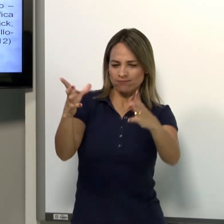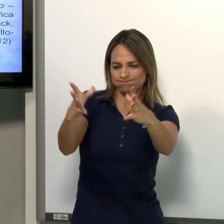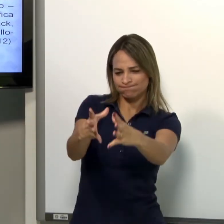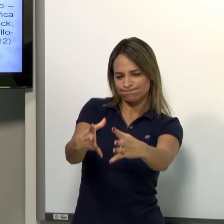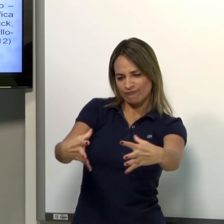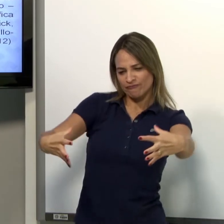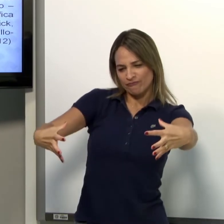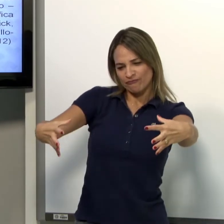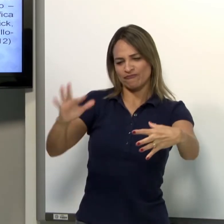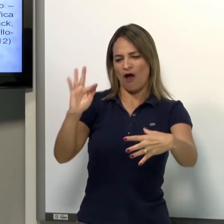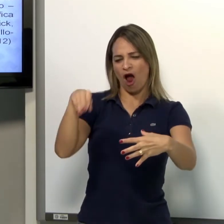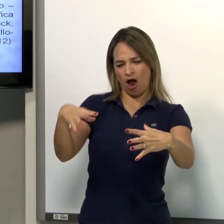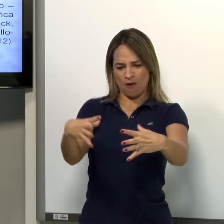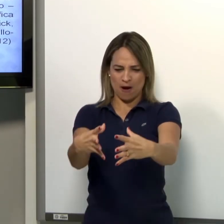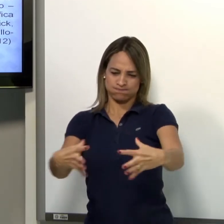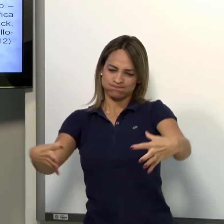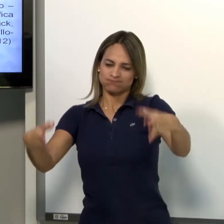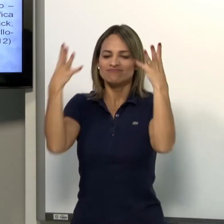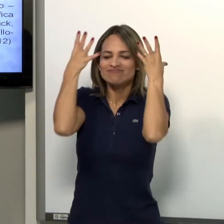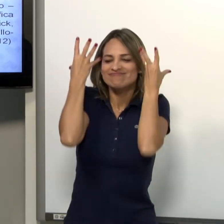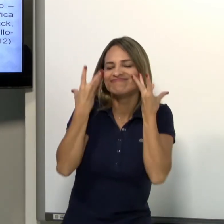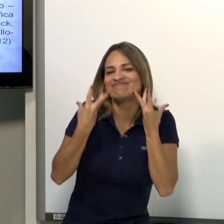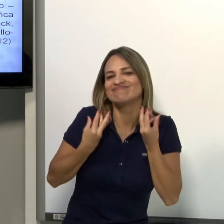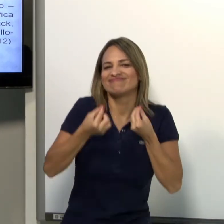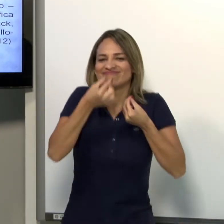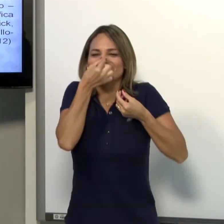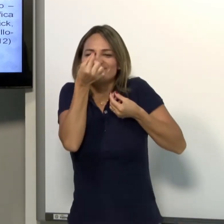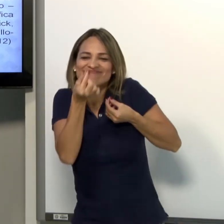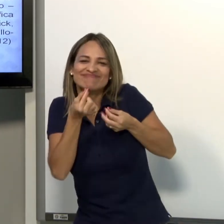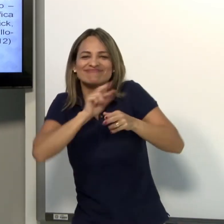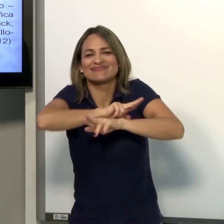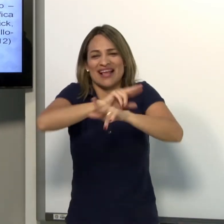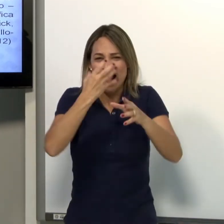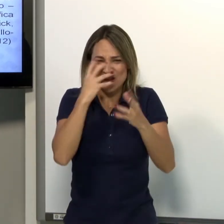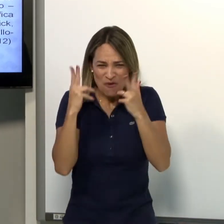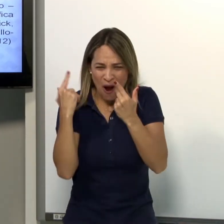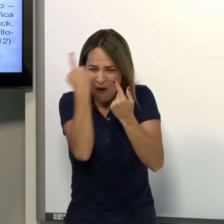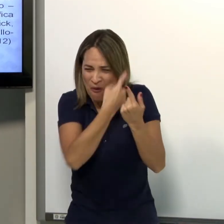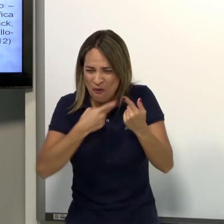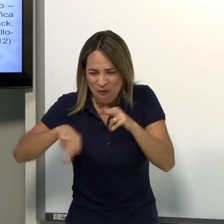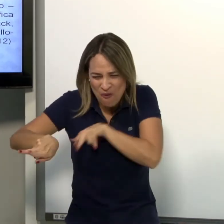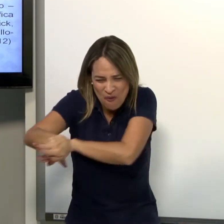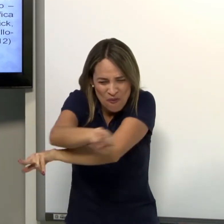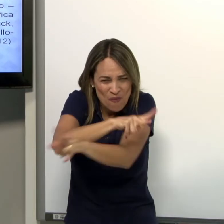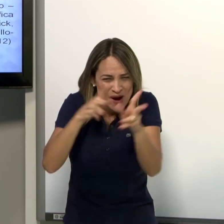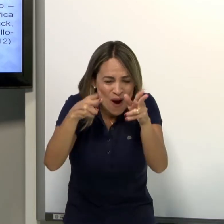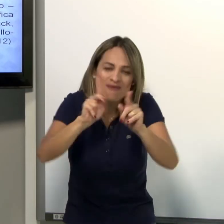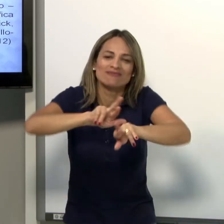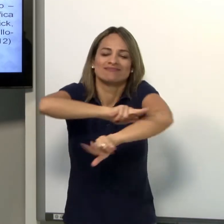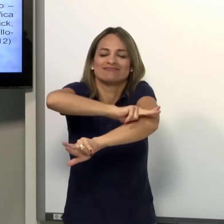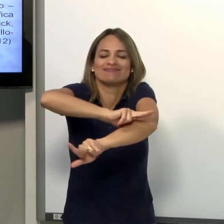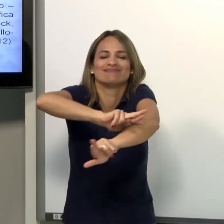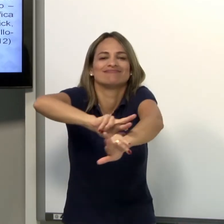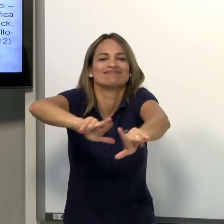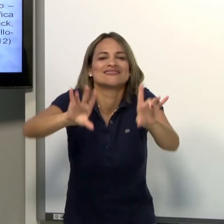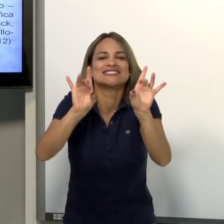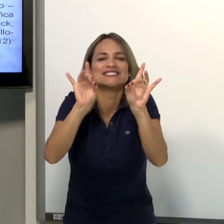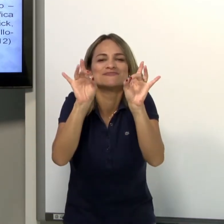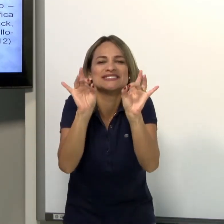orelha. O significado que a gente observa naquele sinal. cachorro. Como é aquele cachorro? Ele é bonitinho, tem o